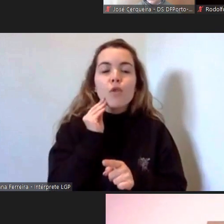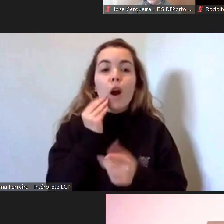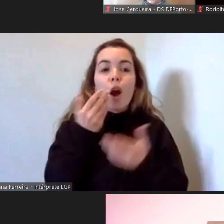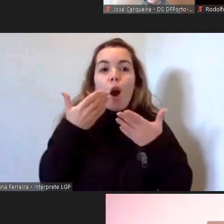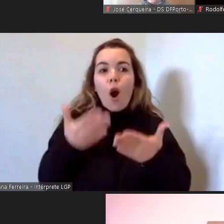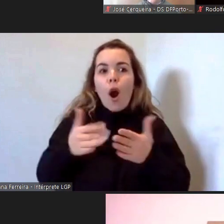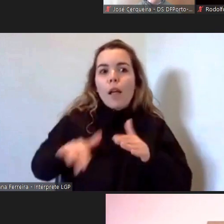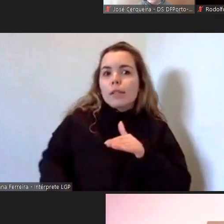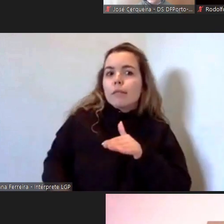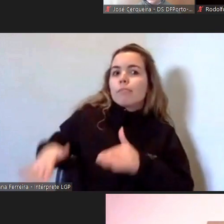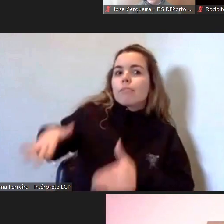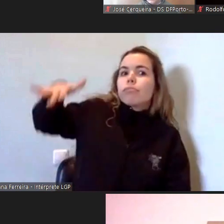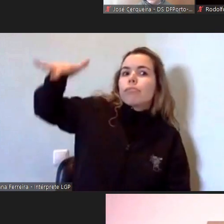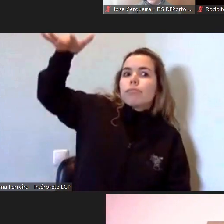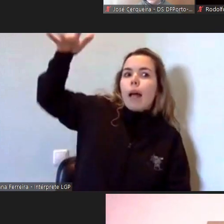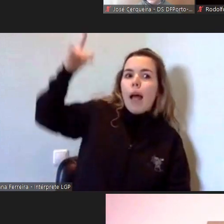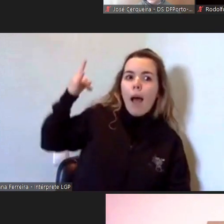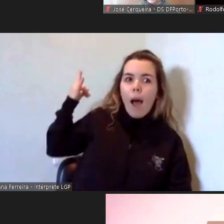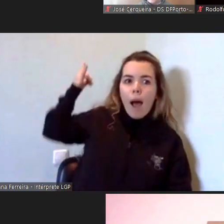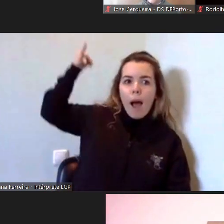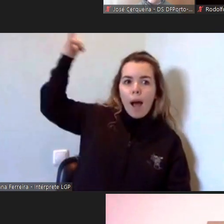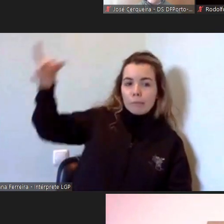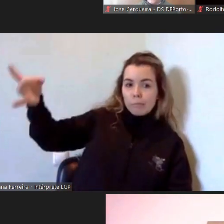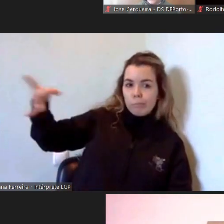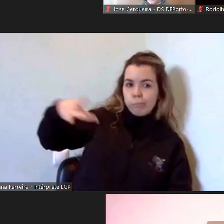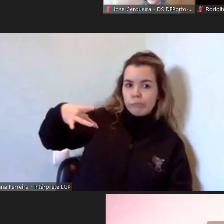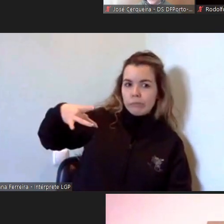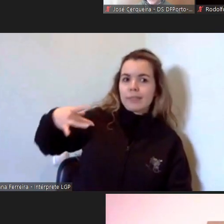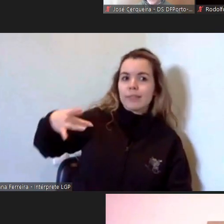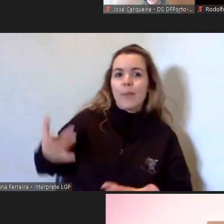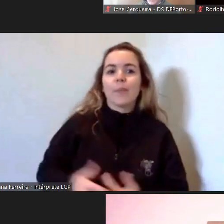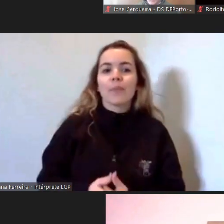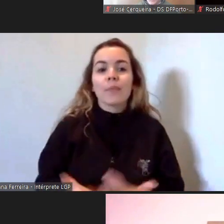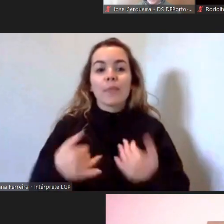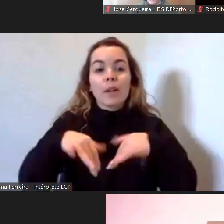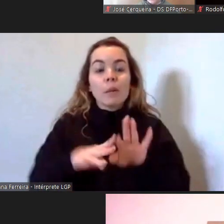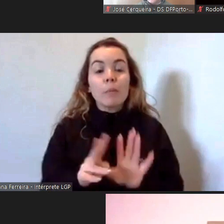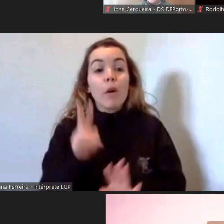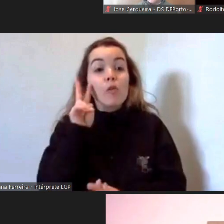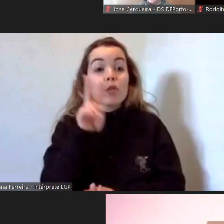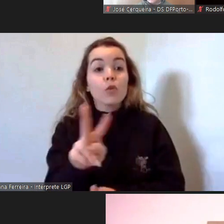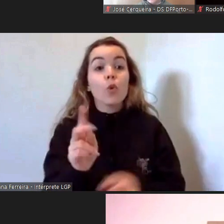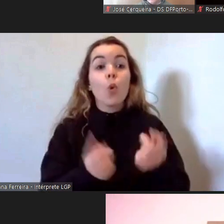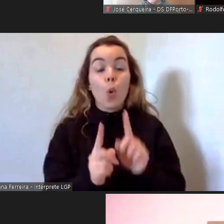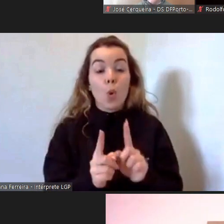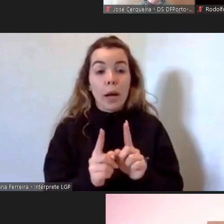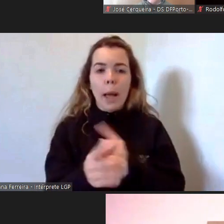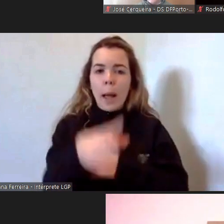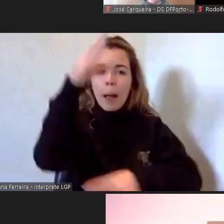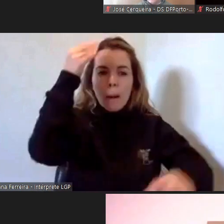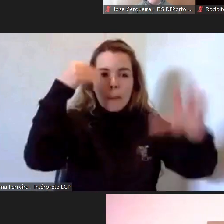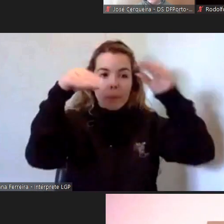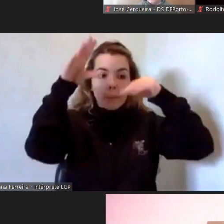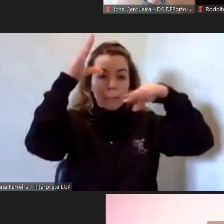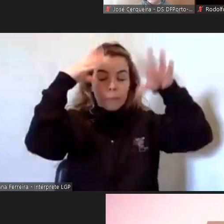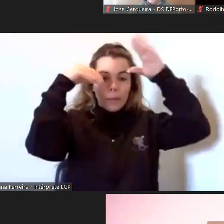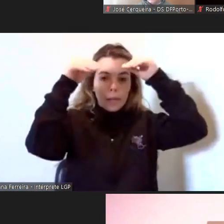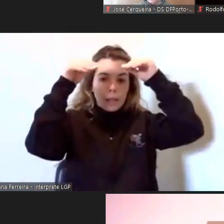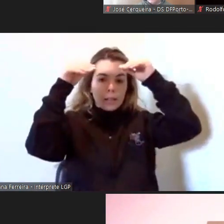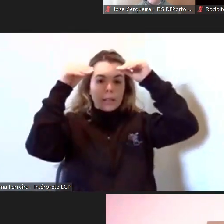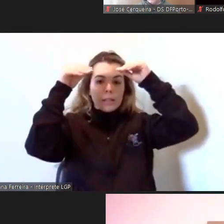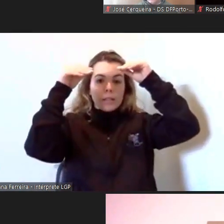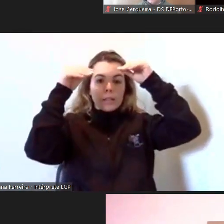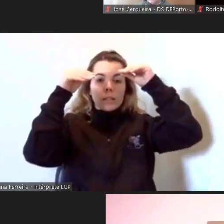que eu também não é preciso muito mas o que é certo é que verificamos que eles aprendem aprendem